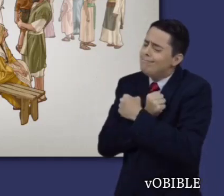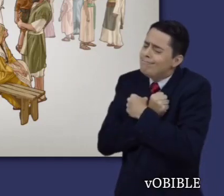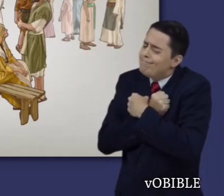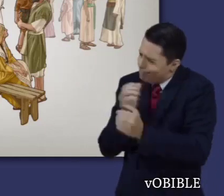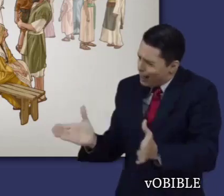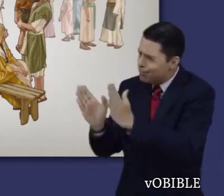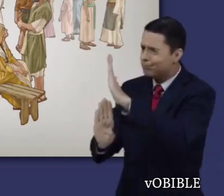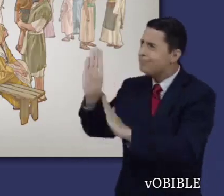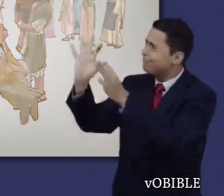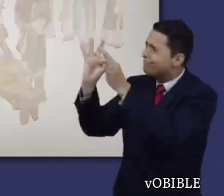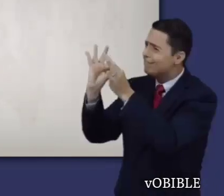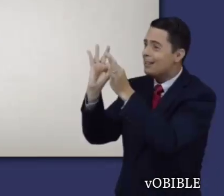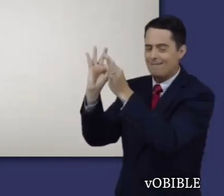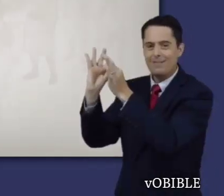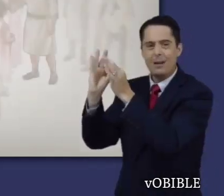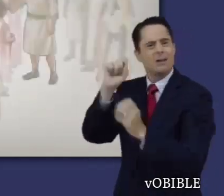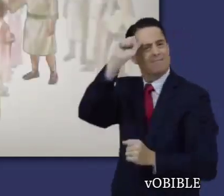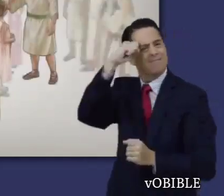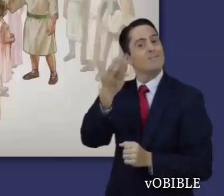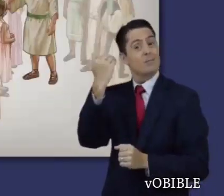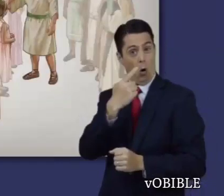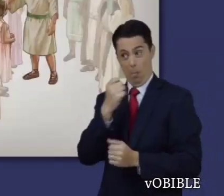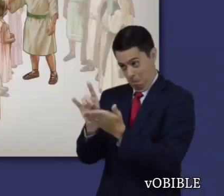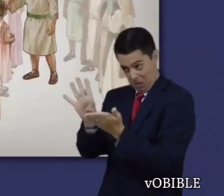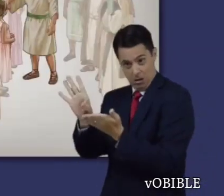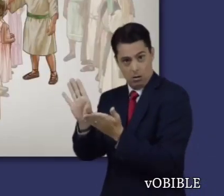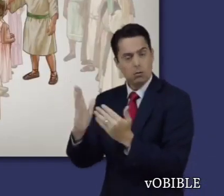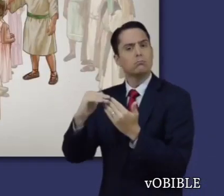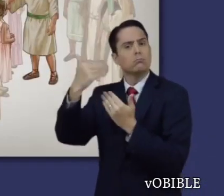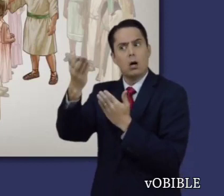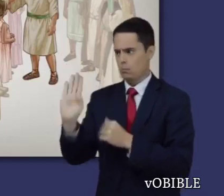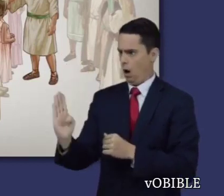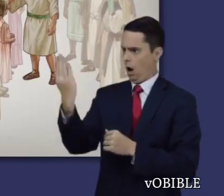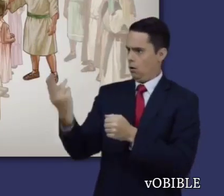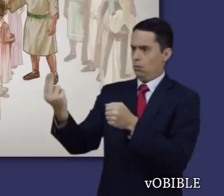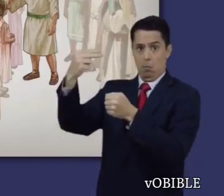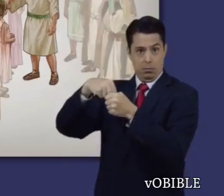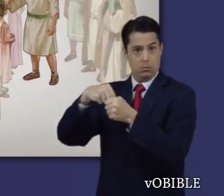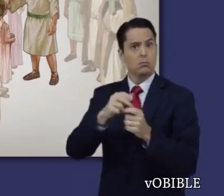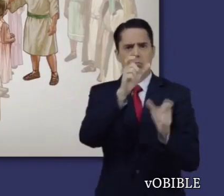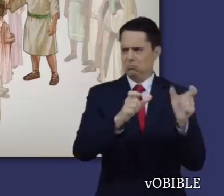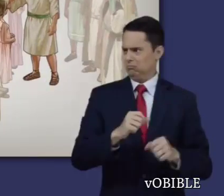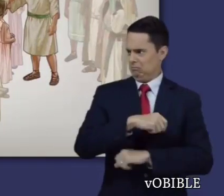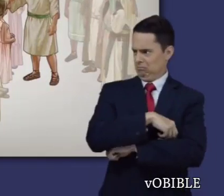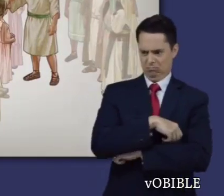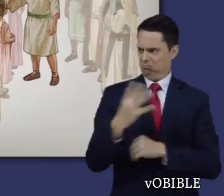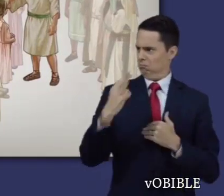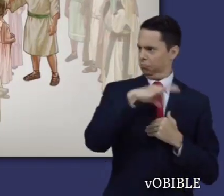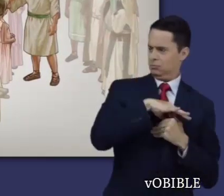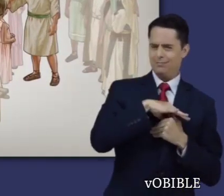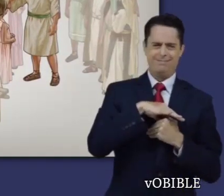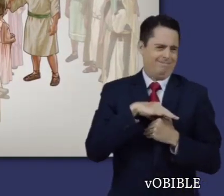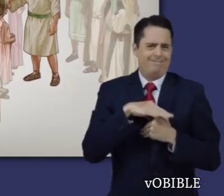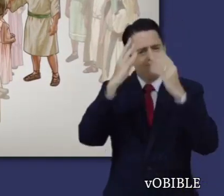en su primera carta. El pecador que había sido expulsado de la congregación ha cambiado su forma de actuar así que